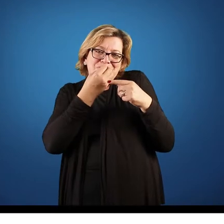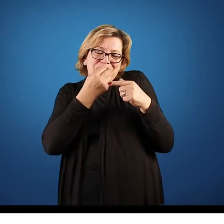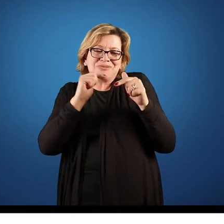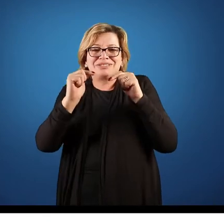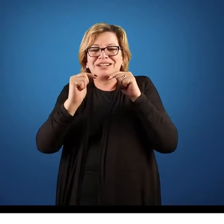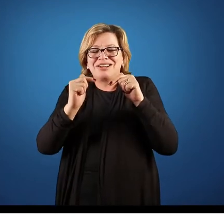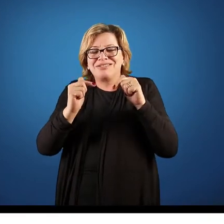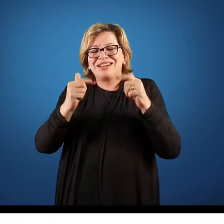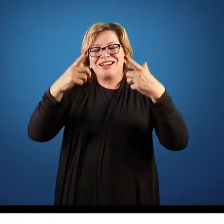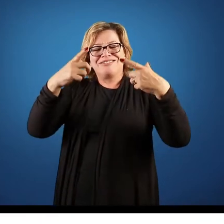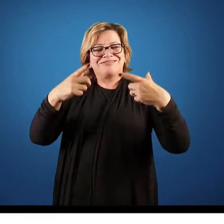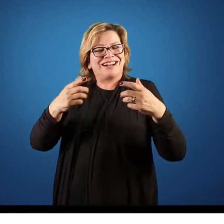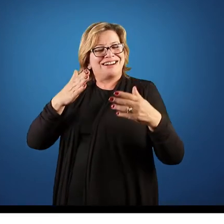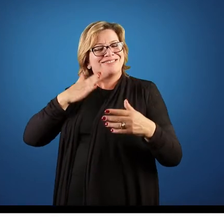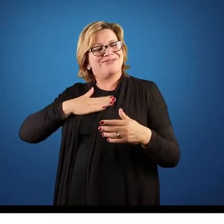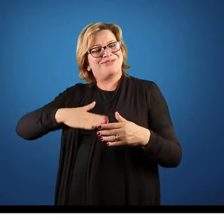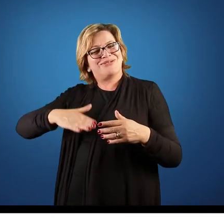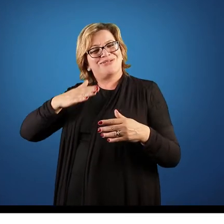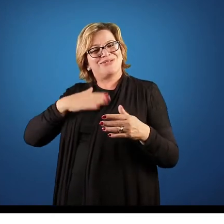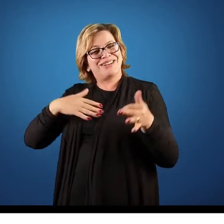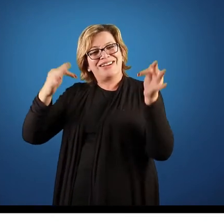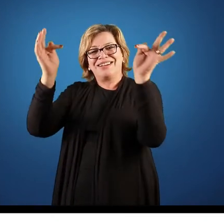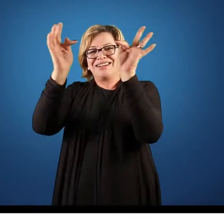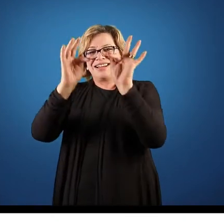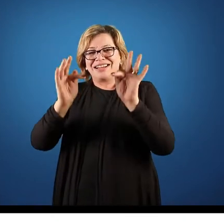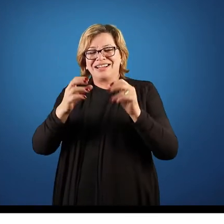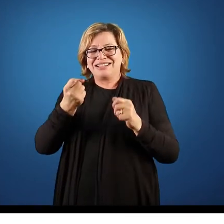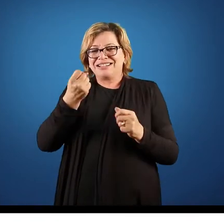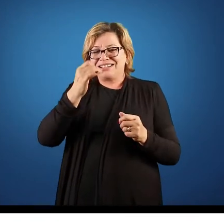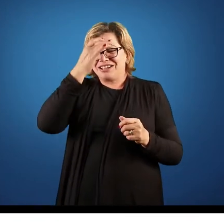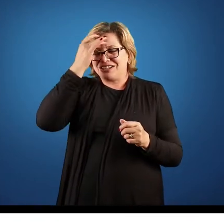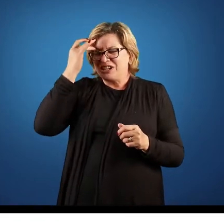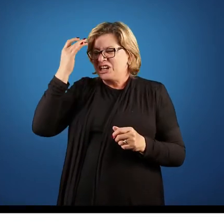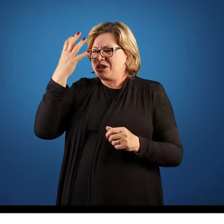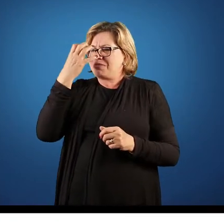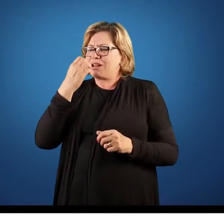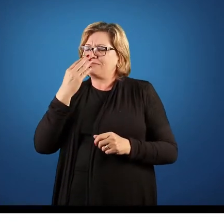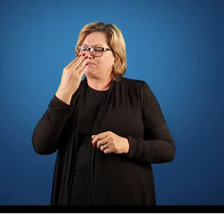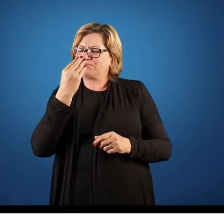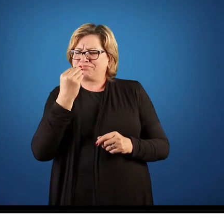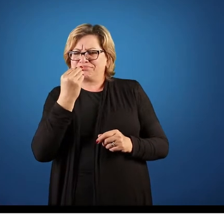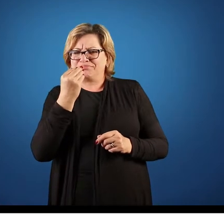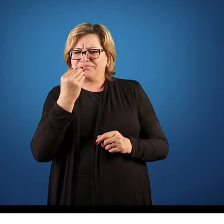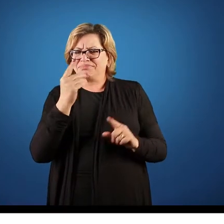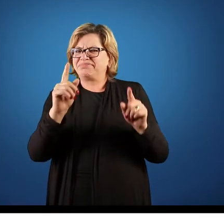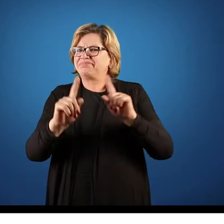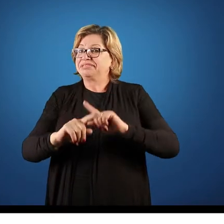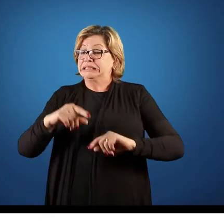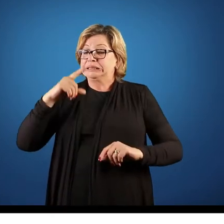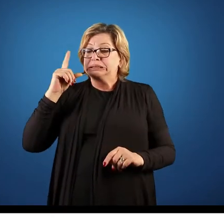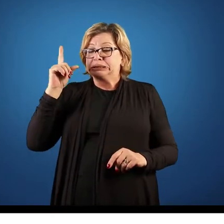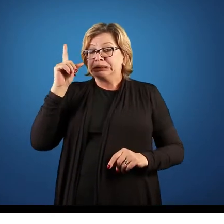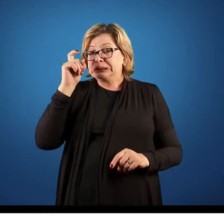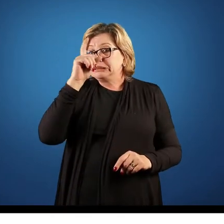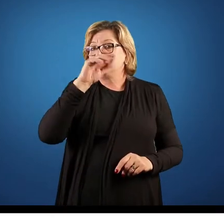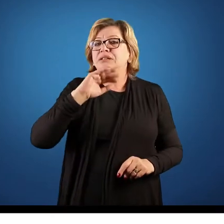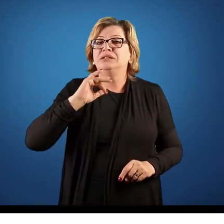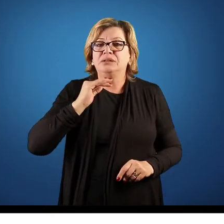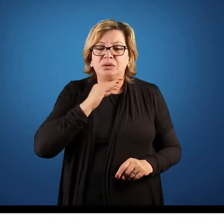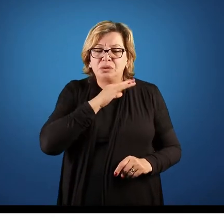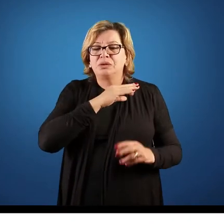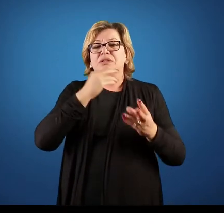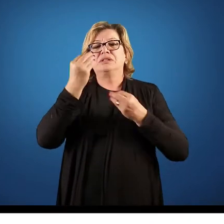num lugar gostoso de trabalhar, do que a gente estar todo mundo bravo, todo mundo quieto lá, somente fazendo sua obrigação. Isso é uma coisa bastante